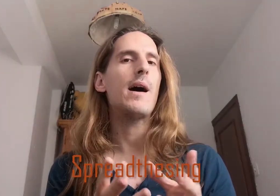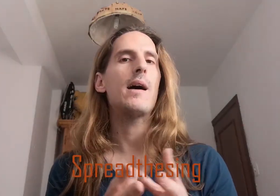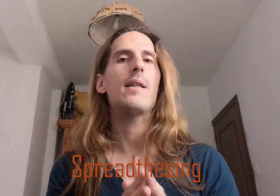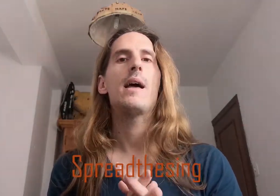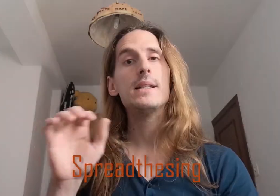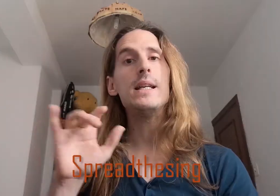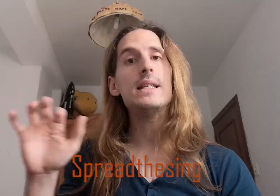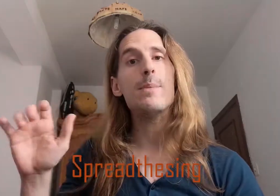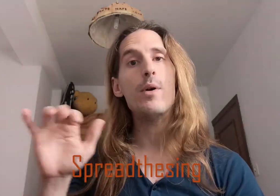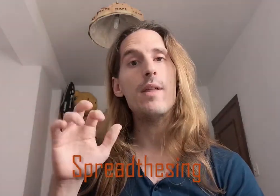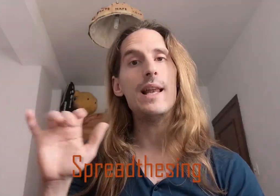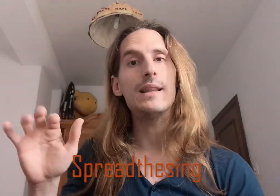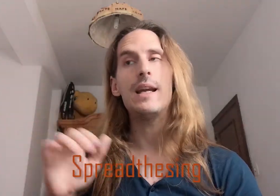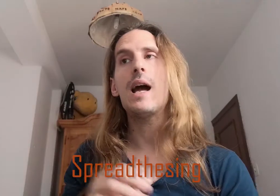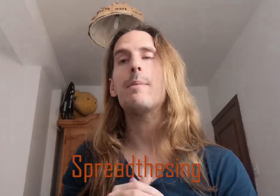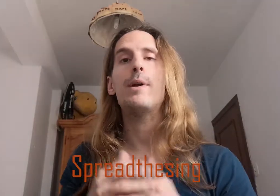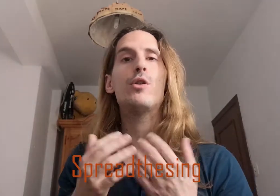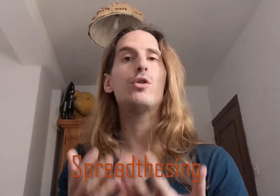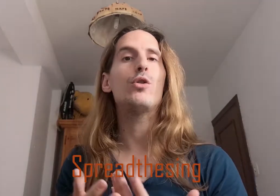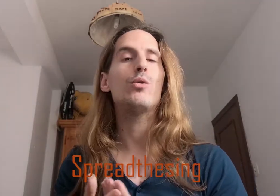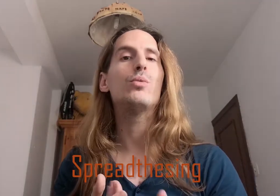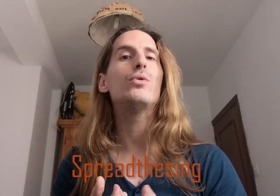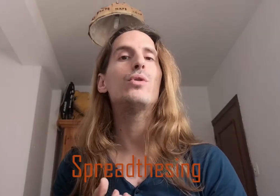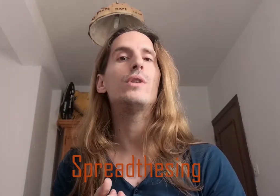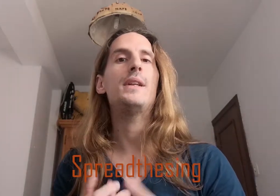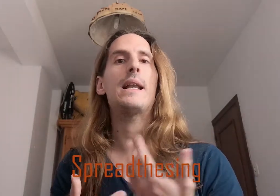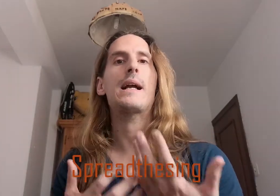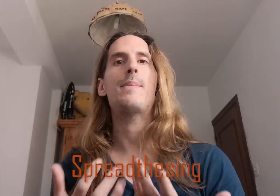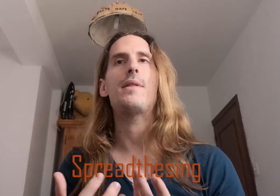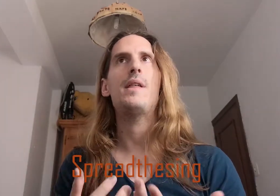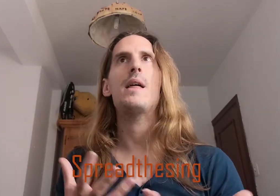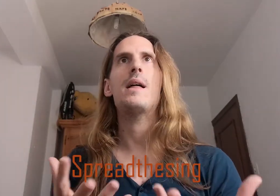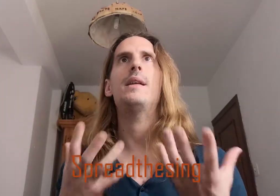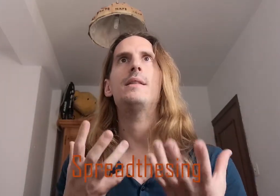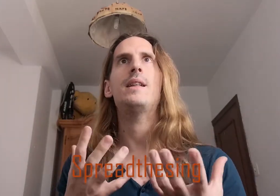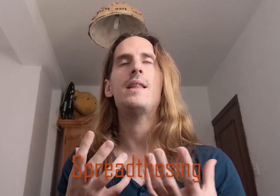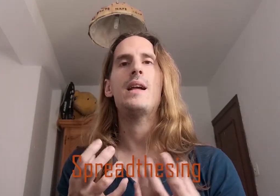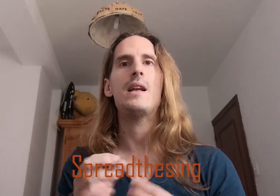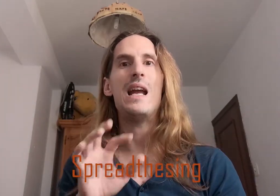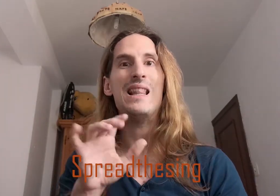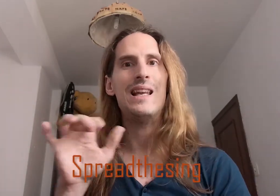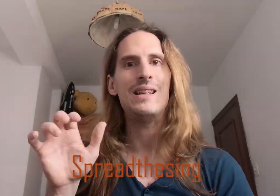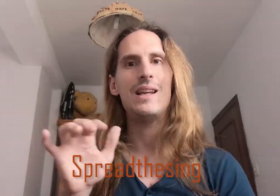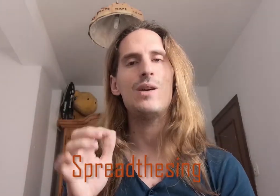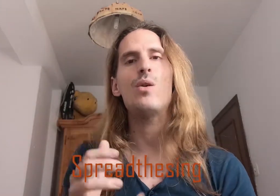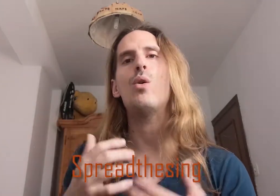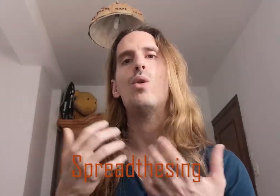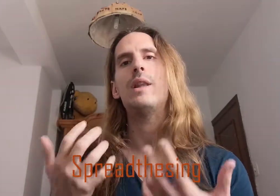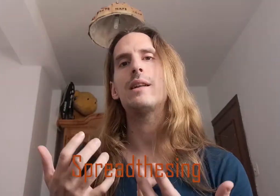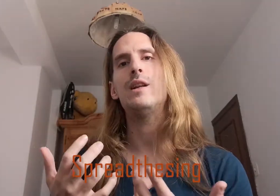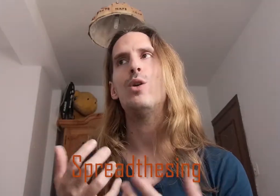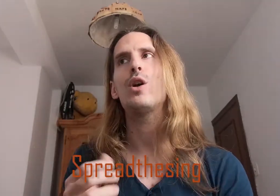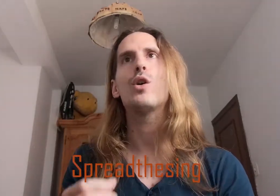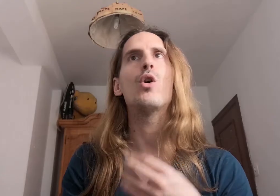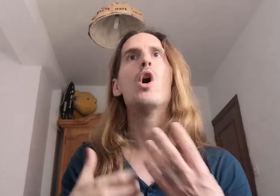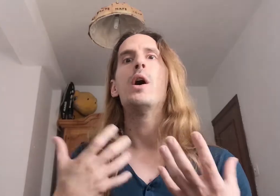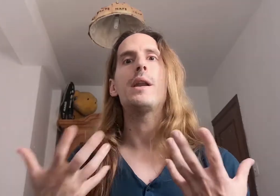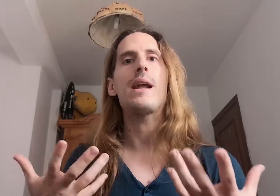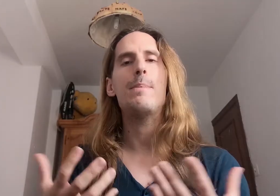si se puede deletrear pero no todo el mundo tiene la capacidad de entender el deletreo o el dactil lógico rápido